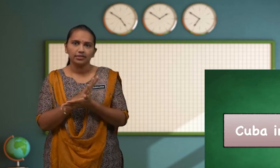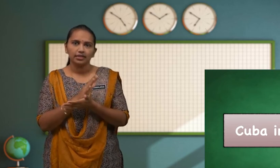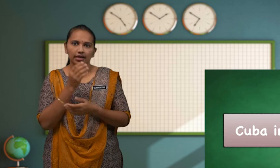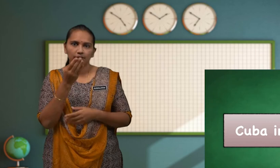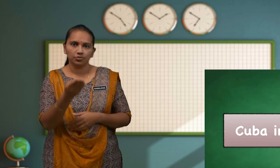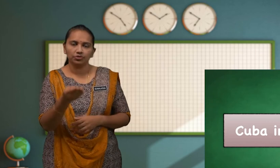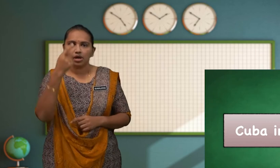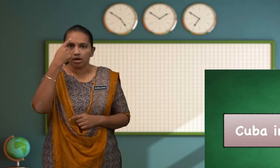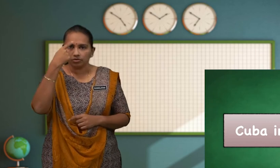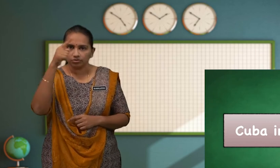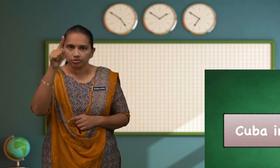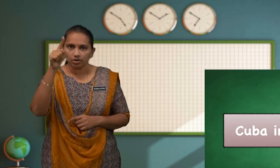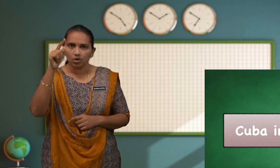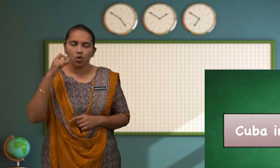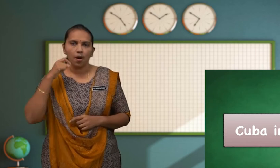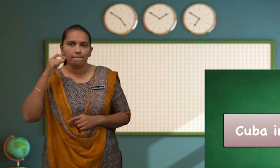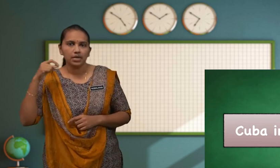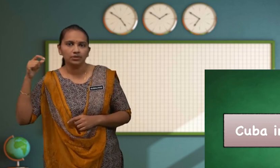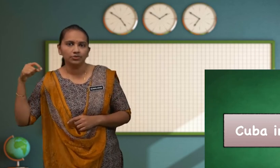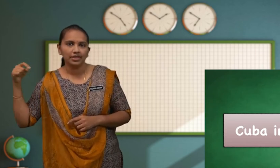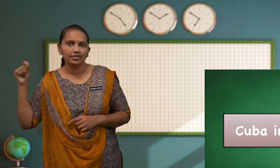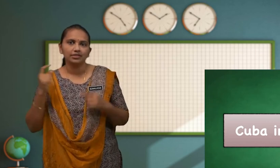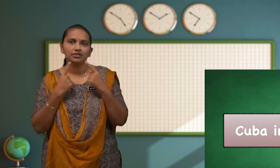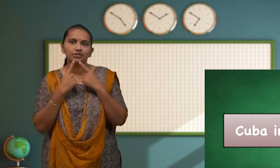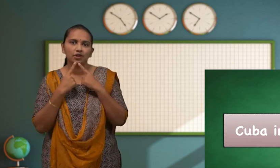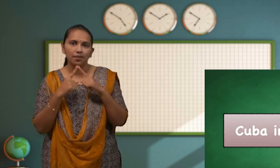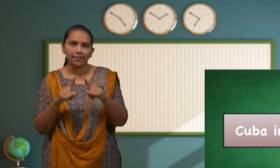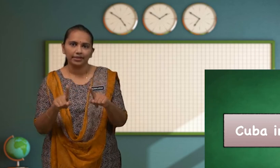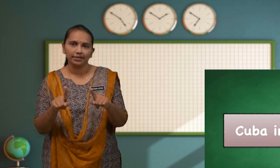Kamu Untuk Menulis Jawapan